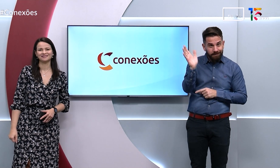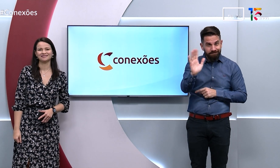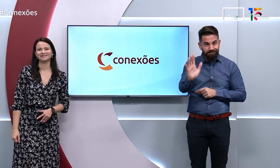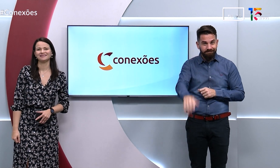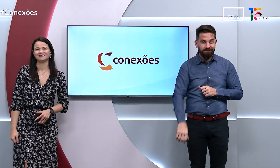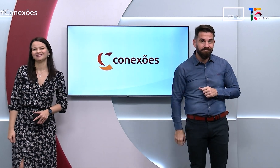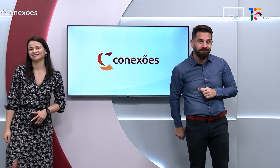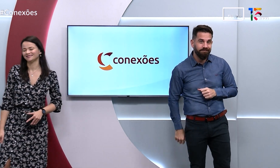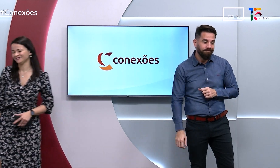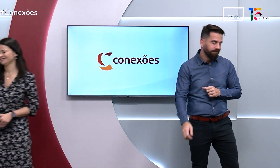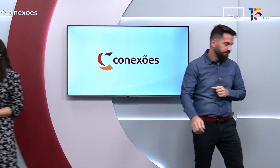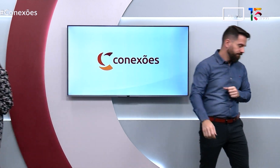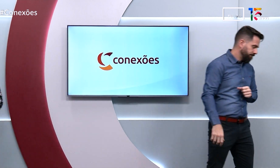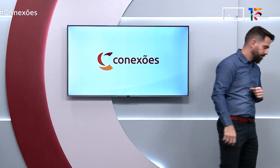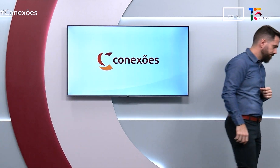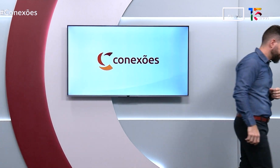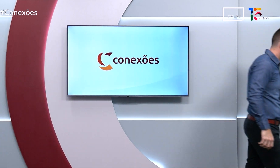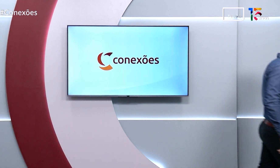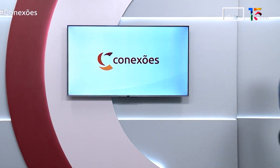tchau.